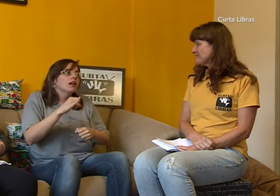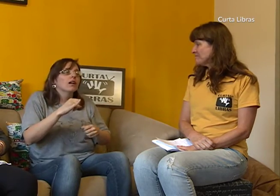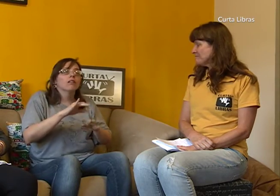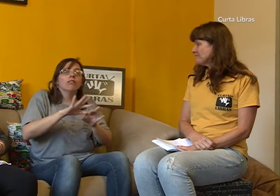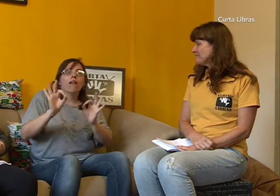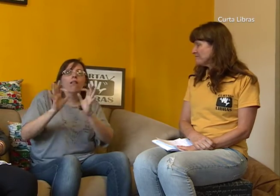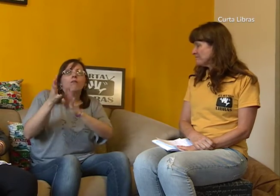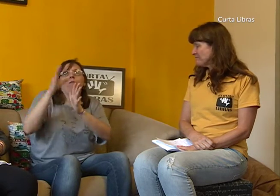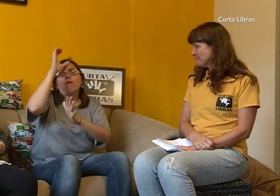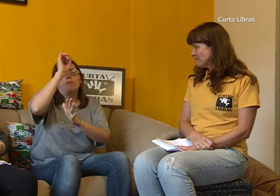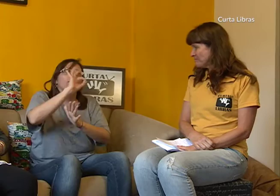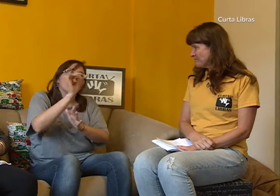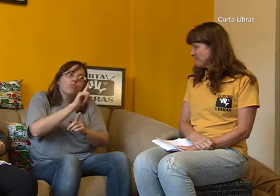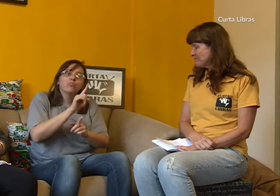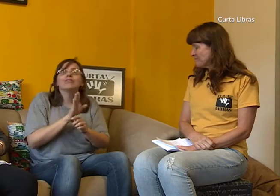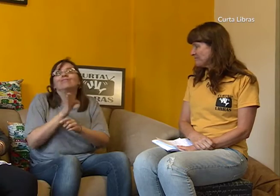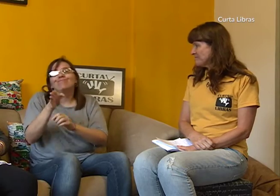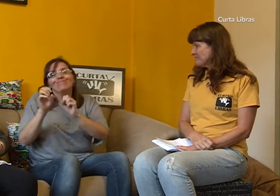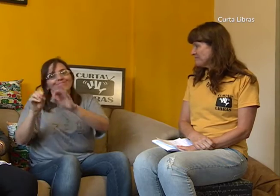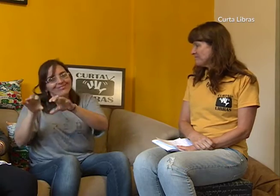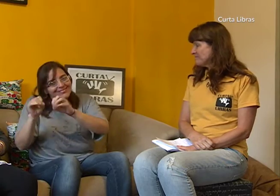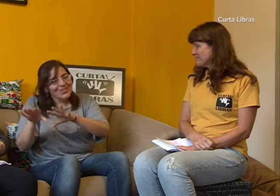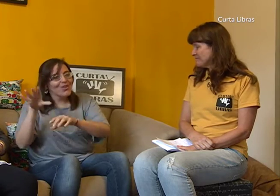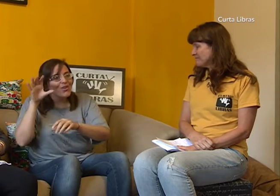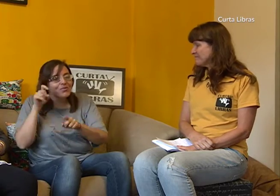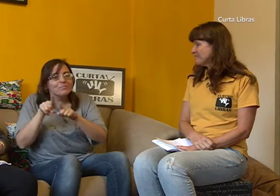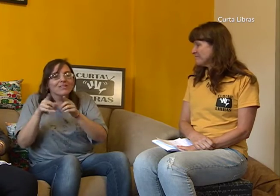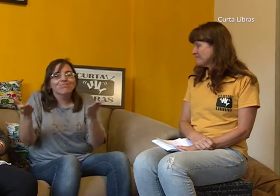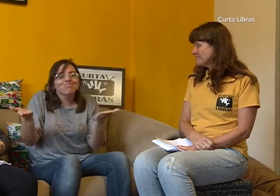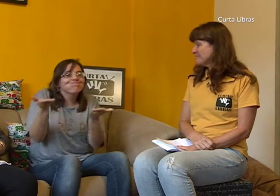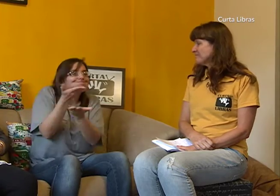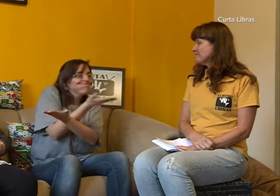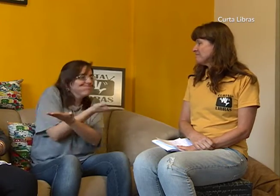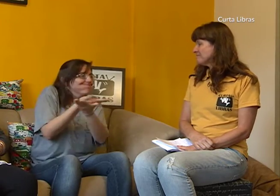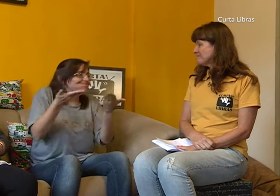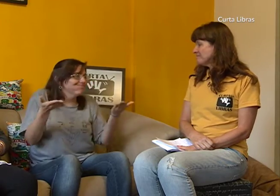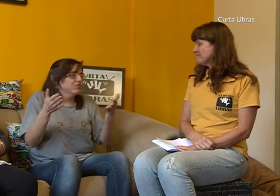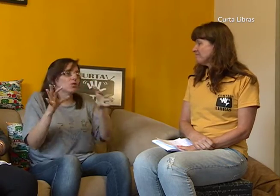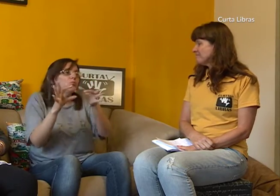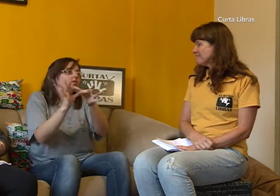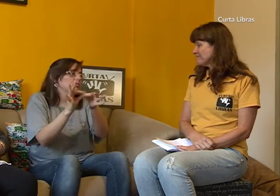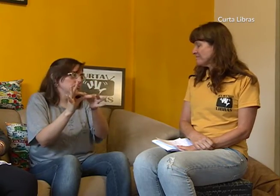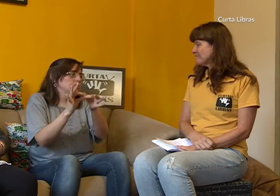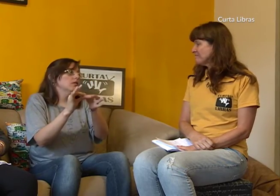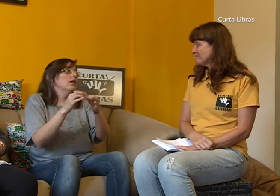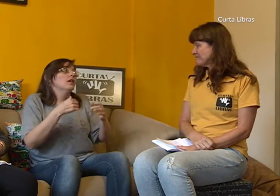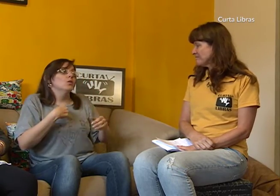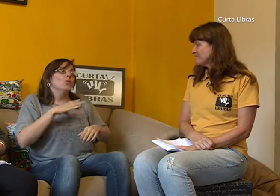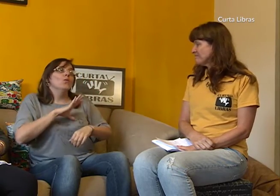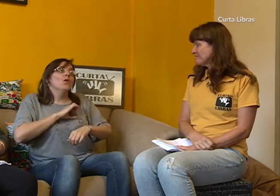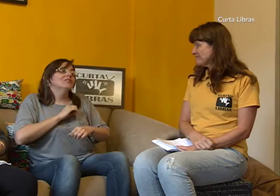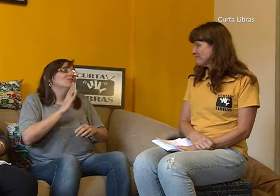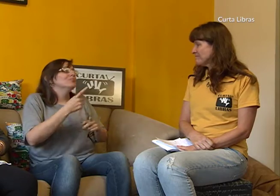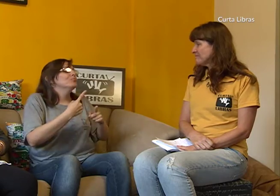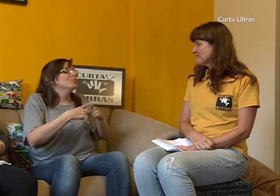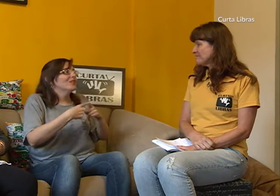eles aprenderem a libras, porque não conhecem nada disso. Por isso, eu preciso ir ensinar. Mas eu me identifico mais com alunos surdos. Com os